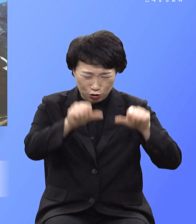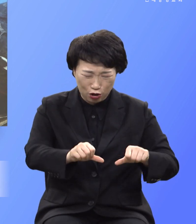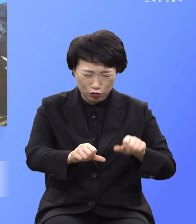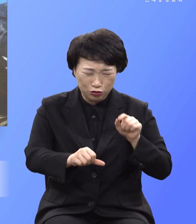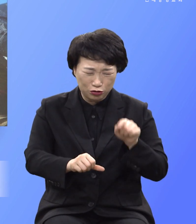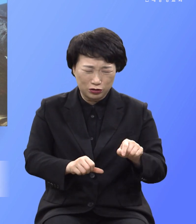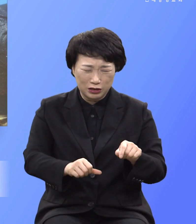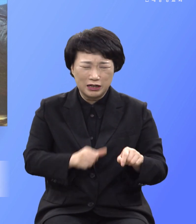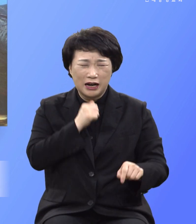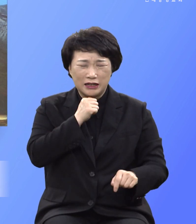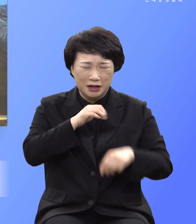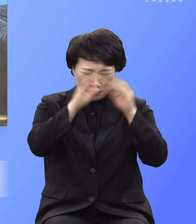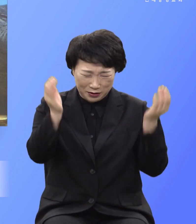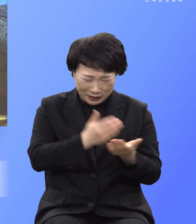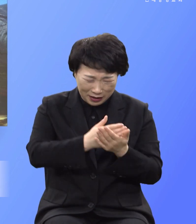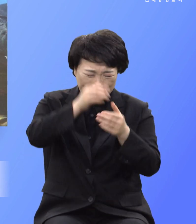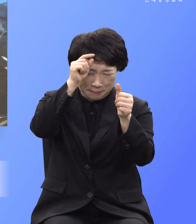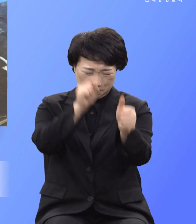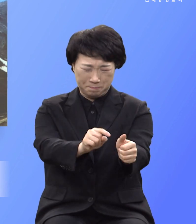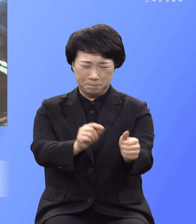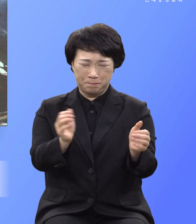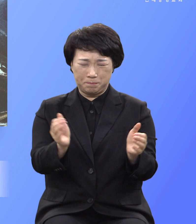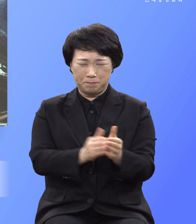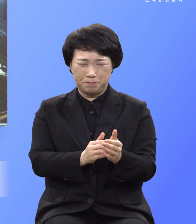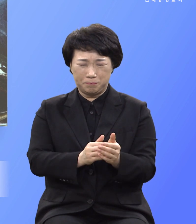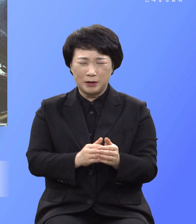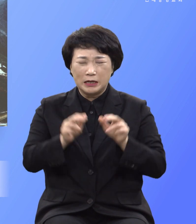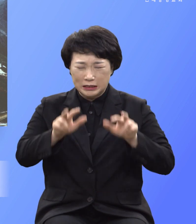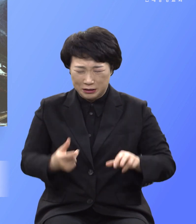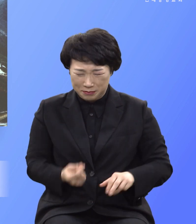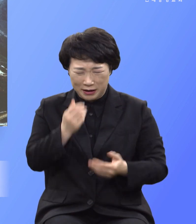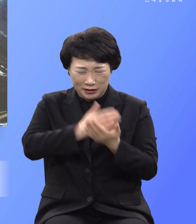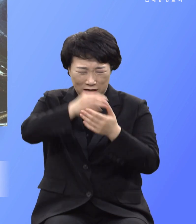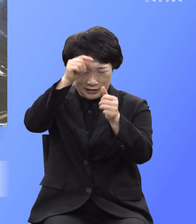가난하 떠나갈 지옵소서 지금 즉시 떠나가라